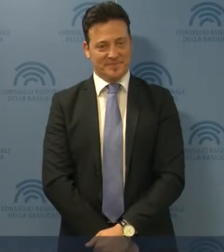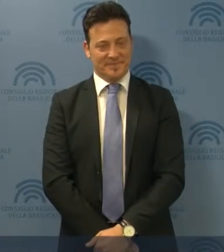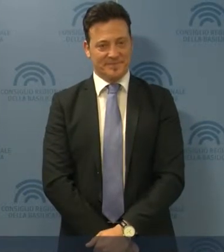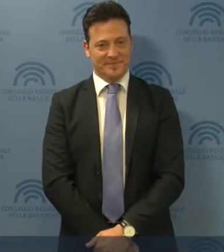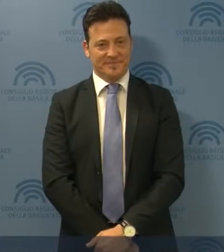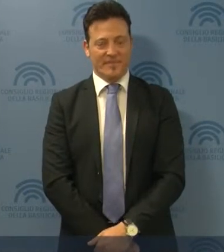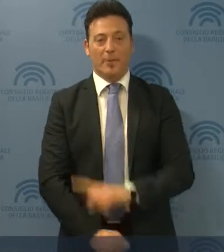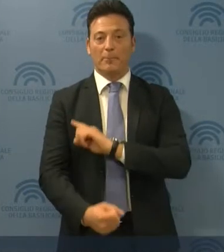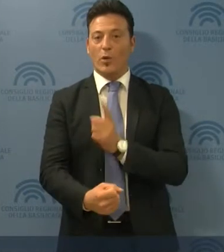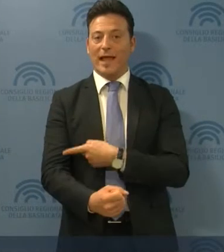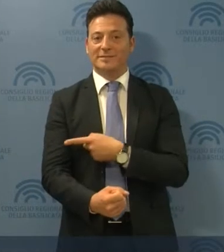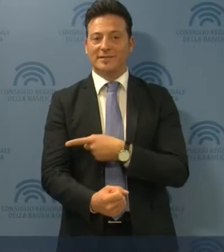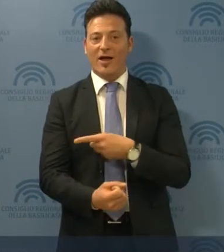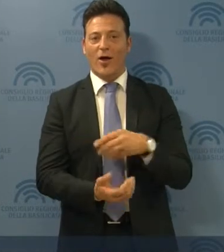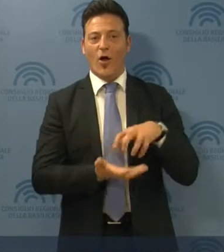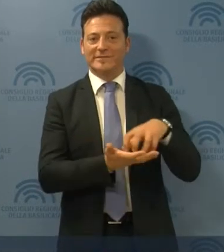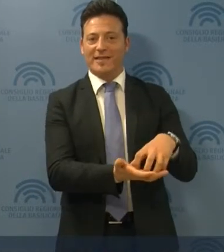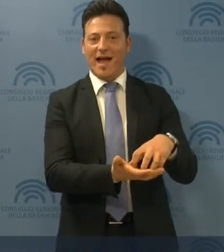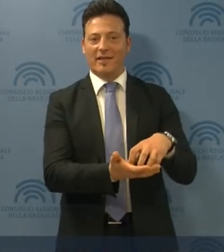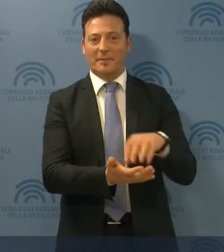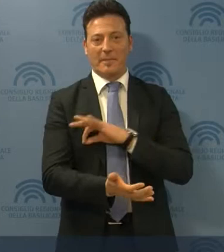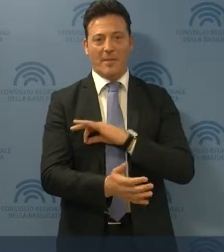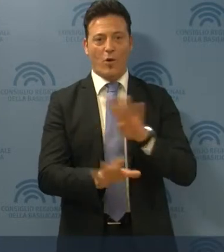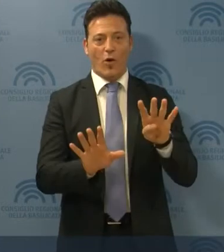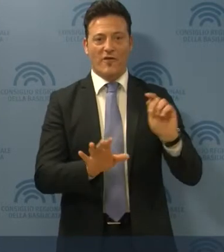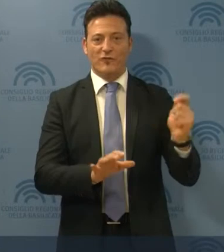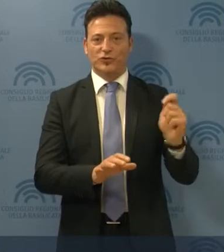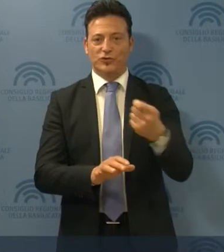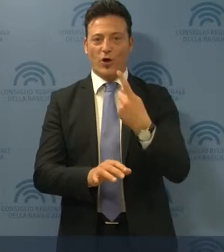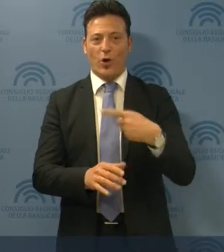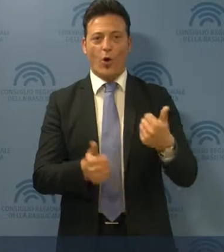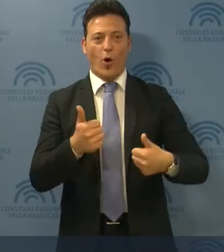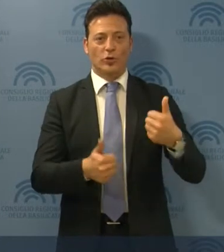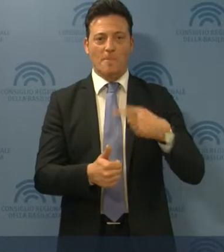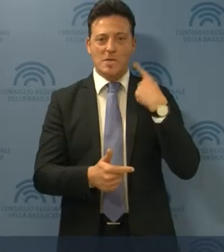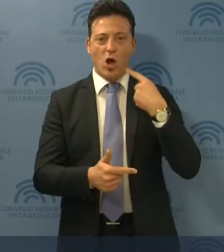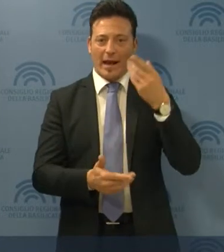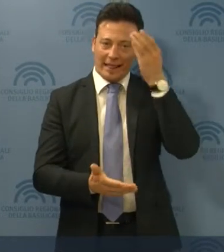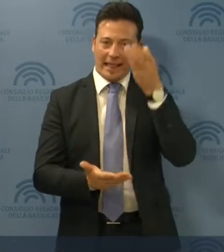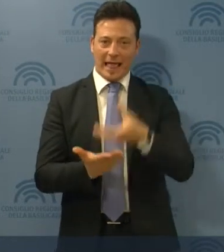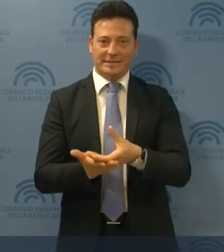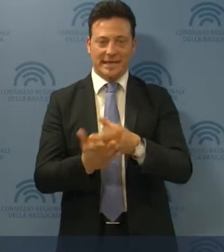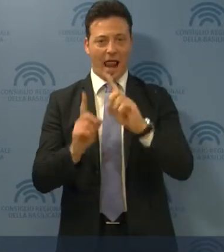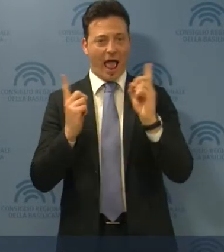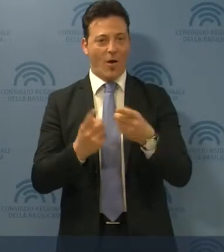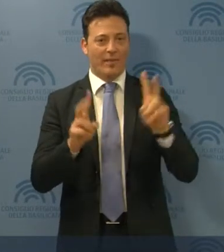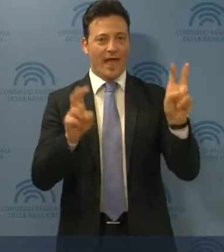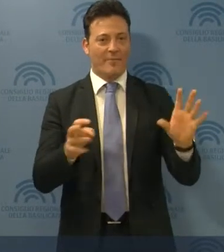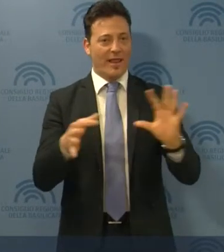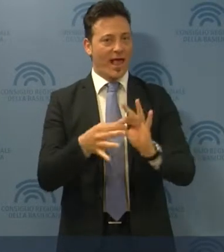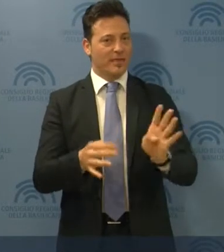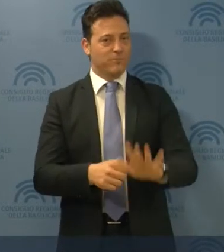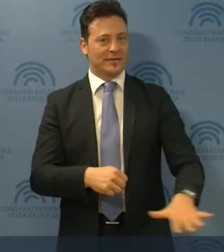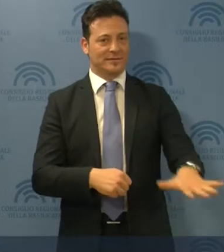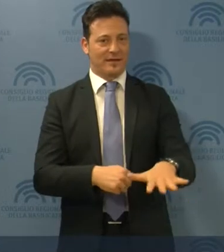Consegnati a potenza i premi ai nove vincitori del concorso per le migliori tesi di laurea su temi legati alla